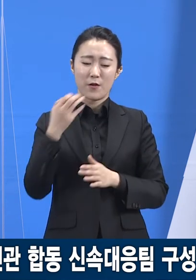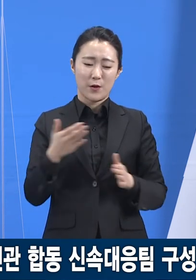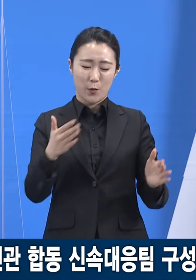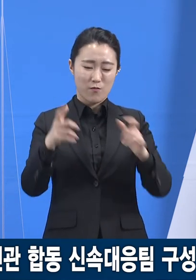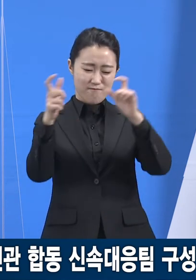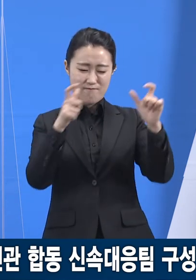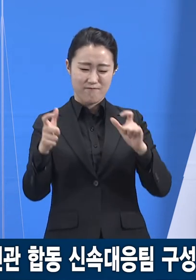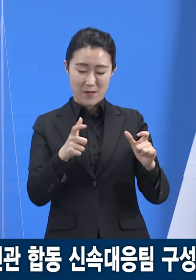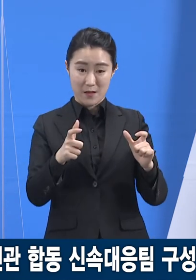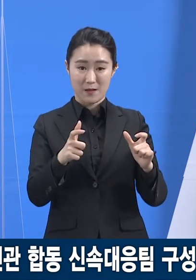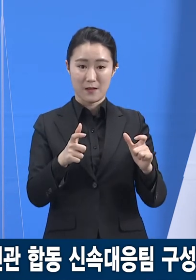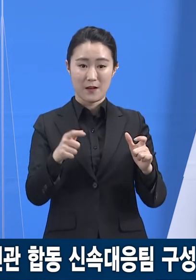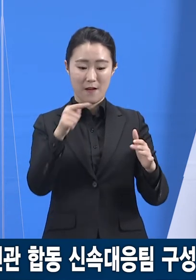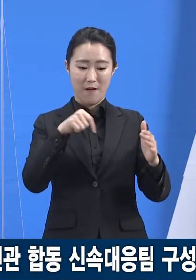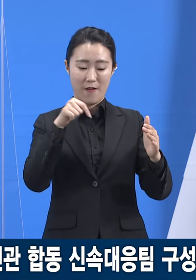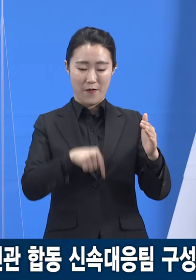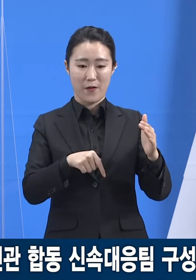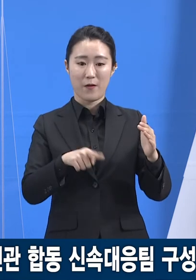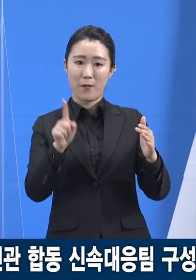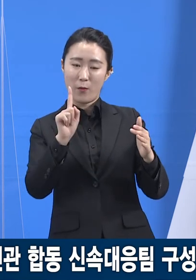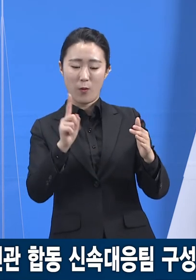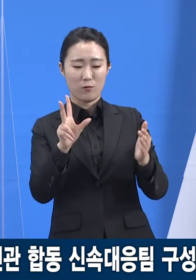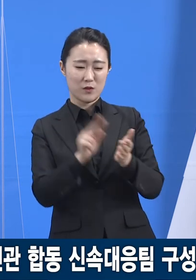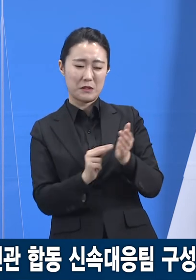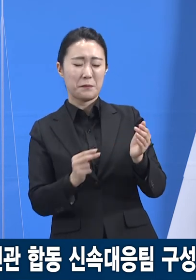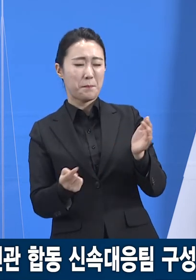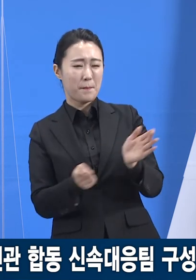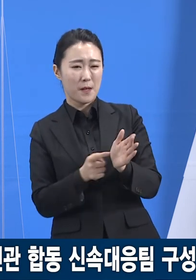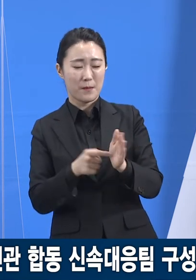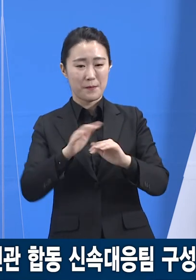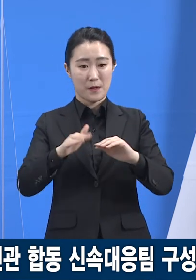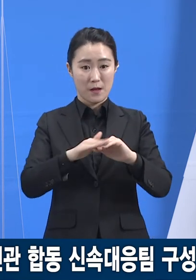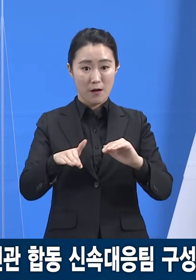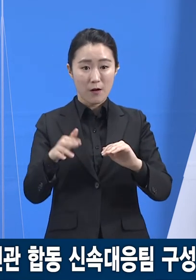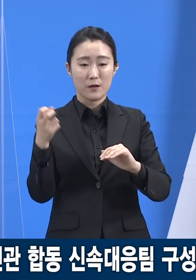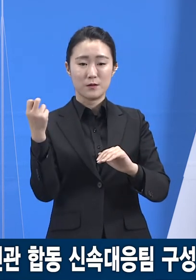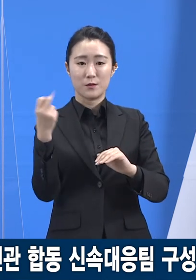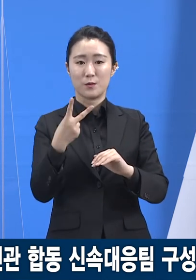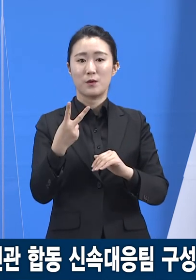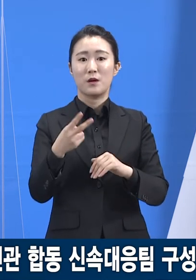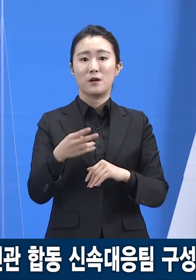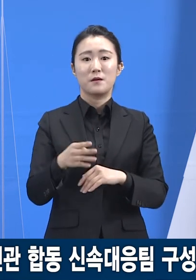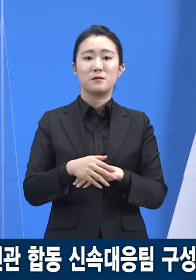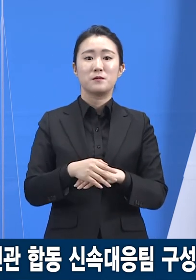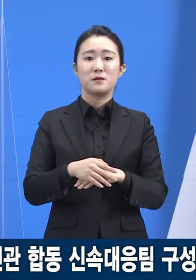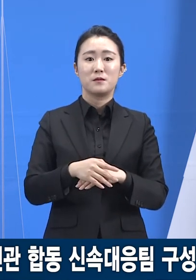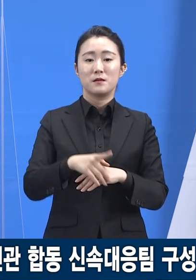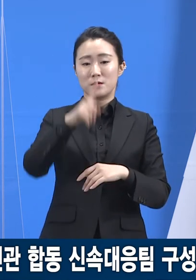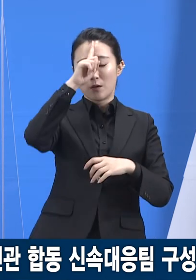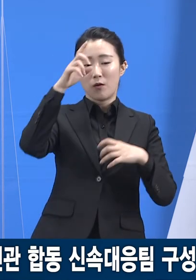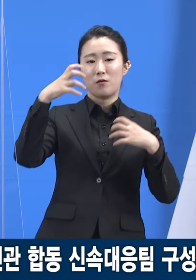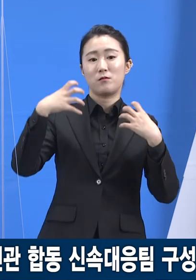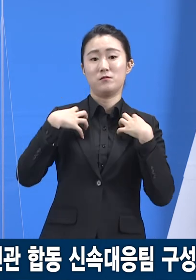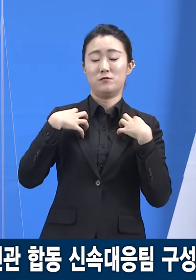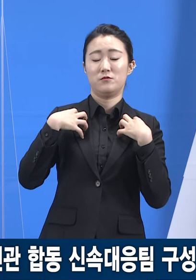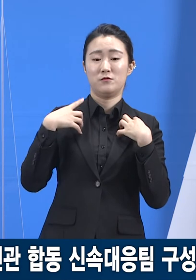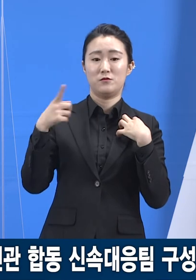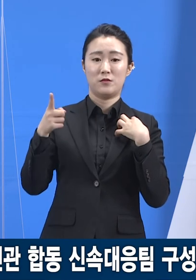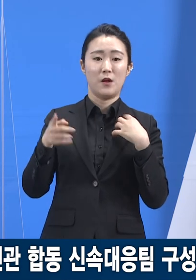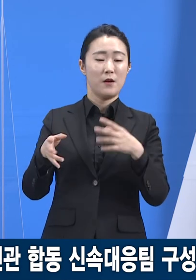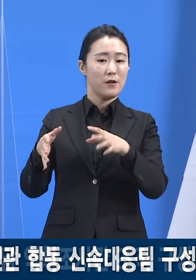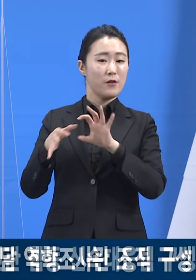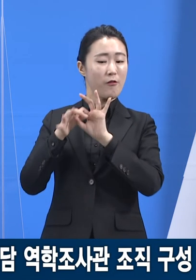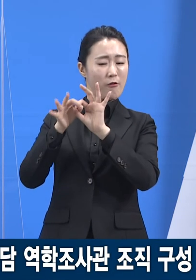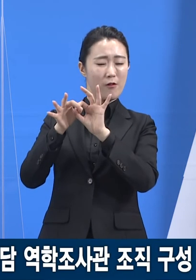지원하고, 질병관리청 등 정부와의 연결체계도 원활하게 관리하겠습니다. 지난